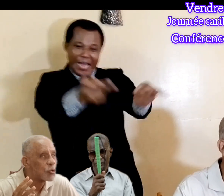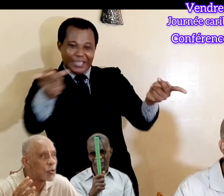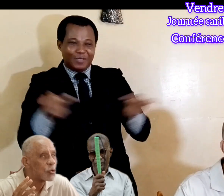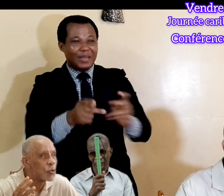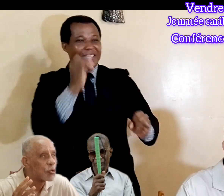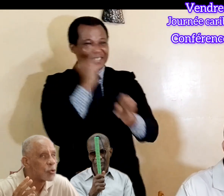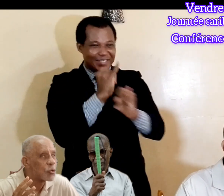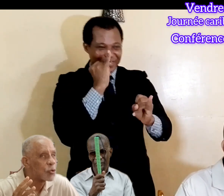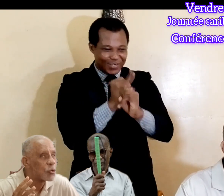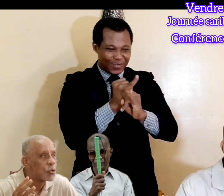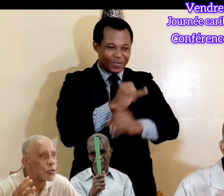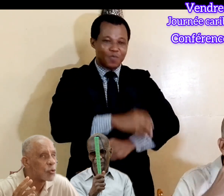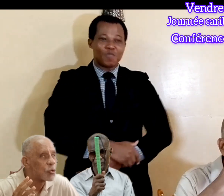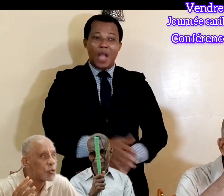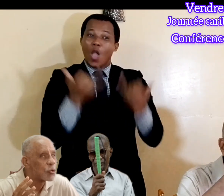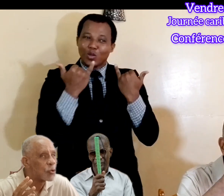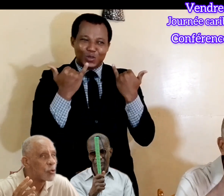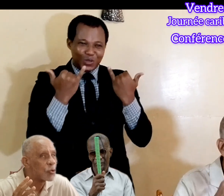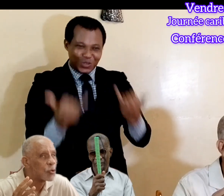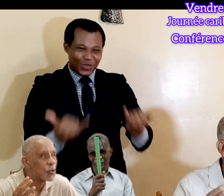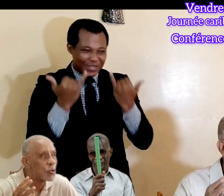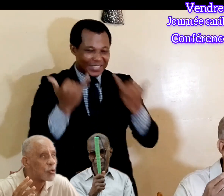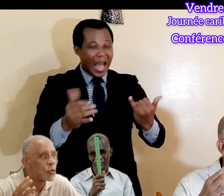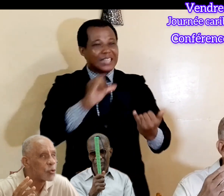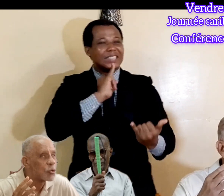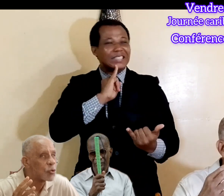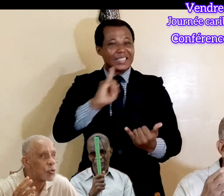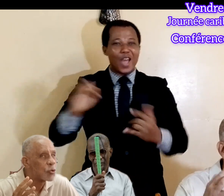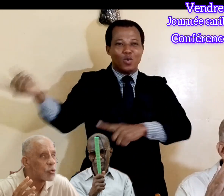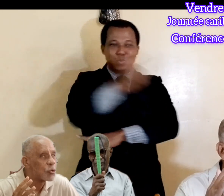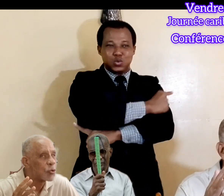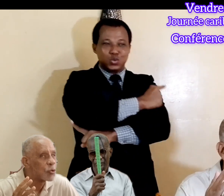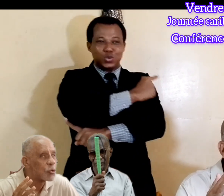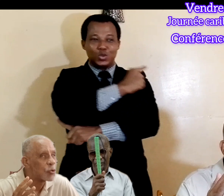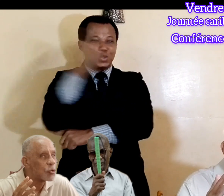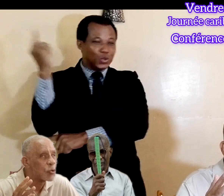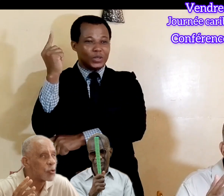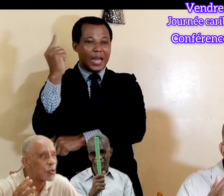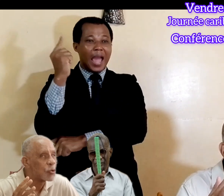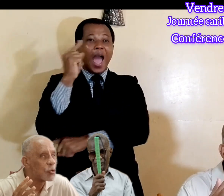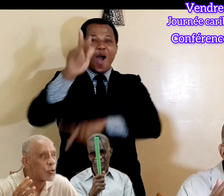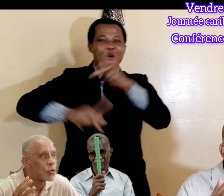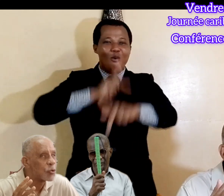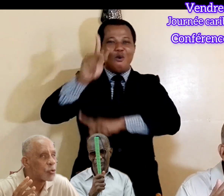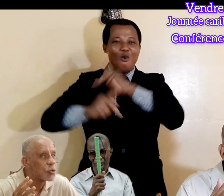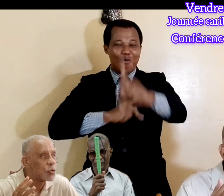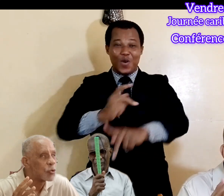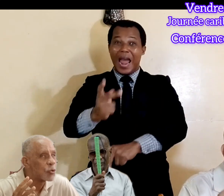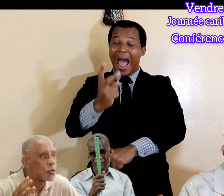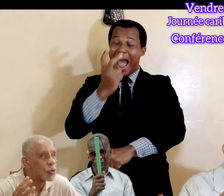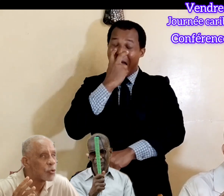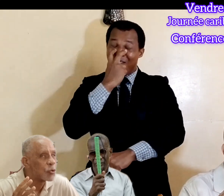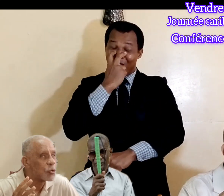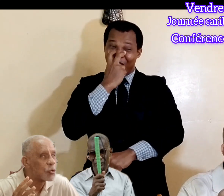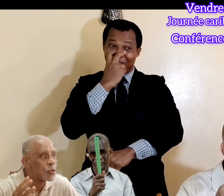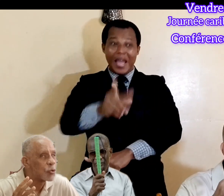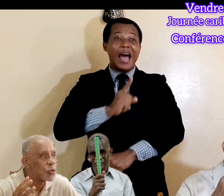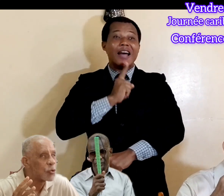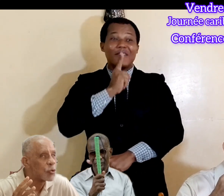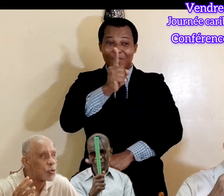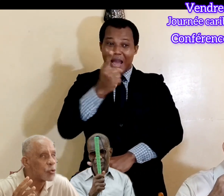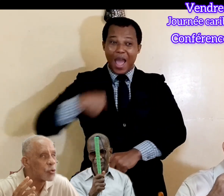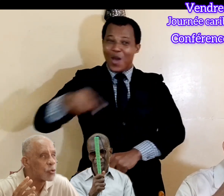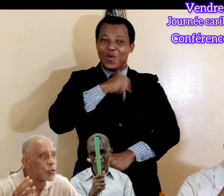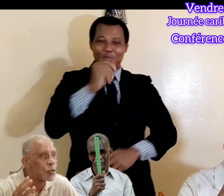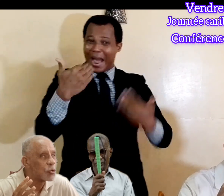'Institut. Jodhia, c'est du décaille des appels. Franchement, nous parlons